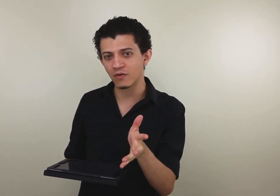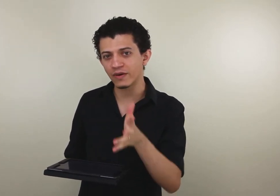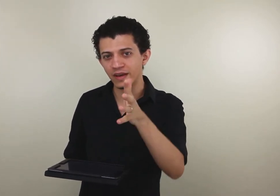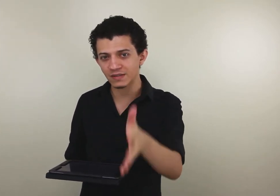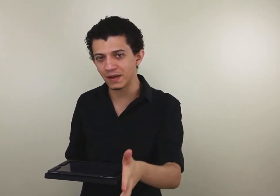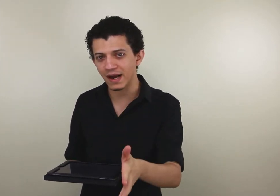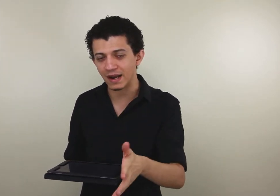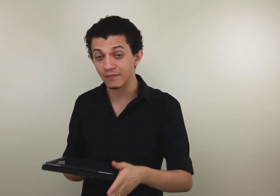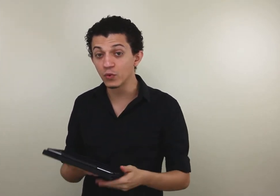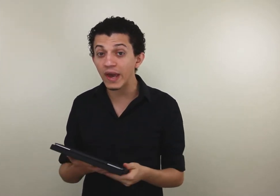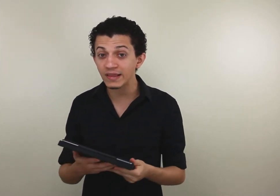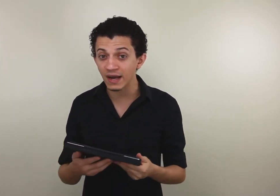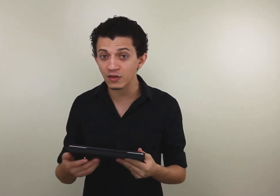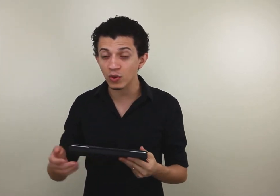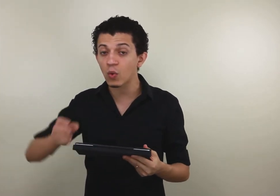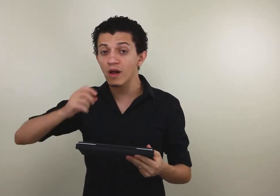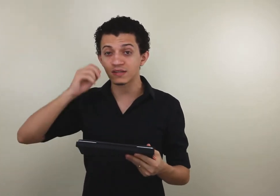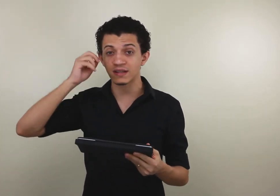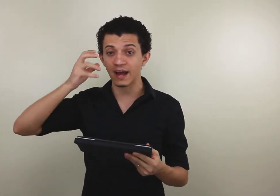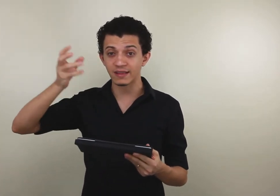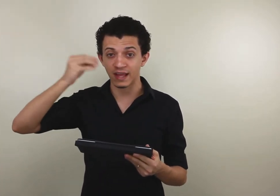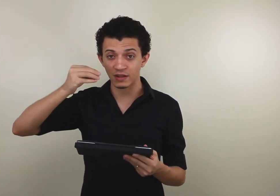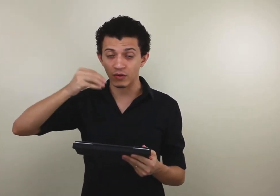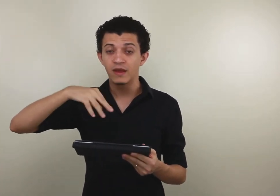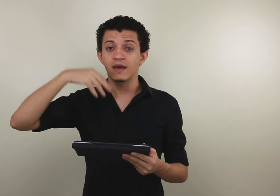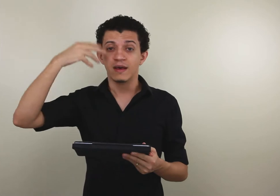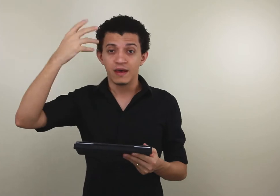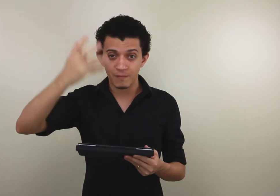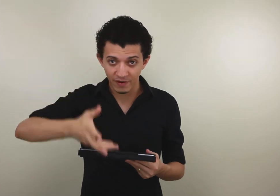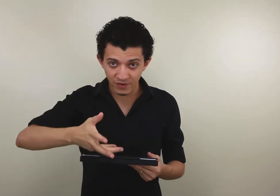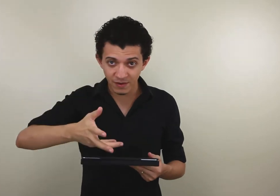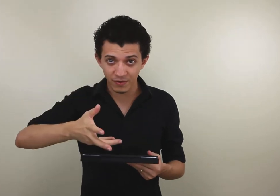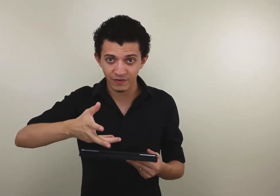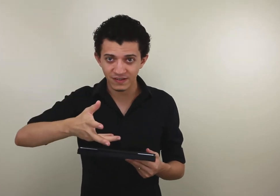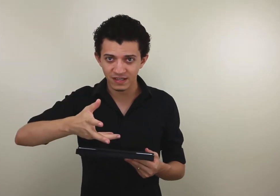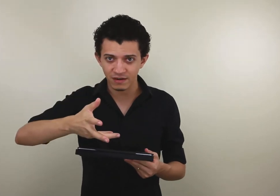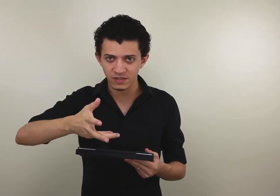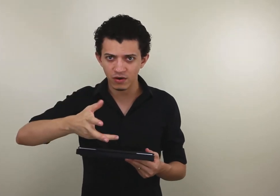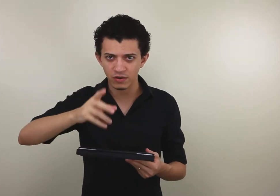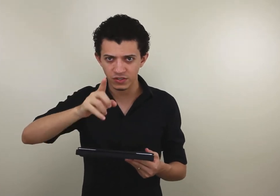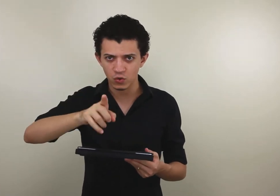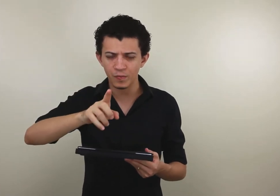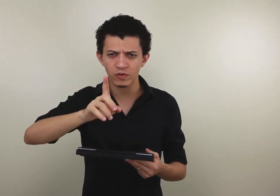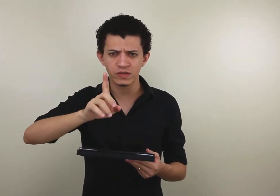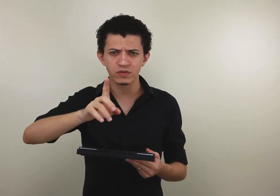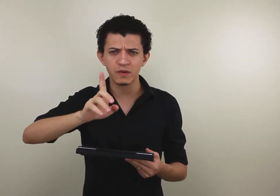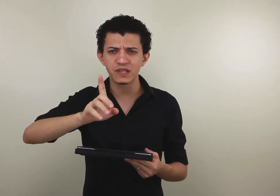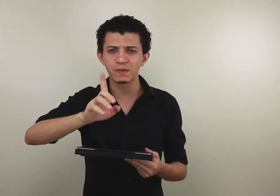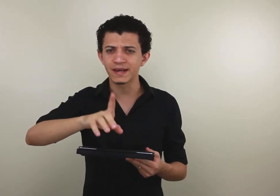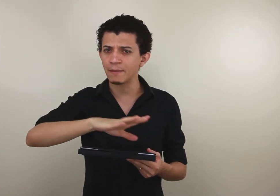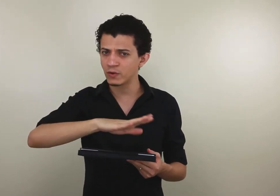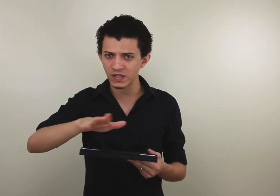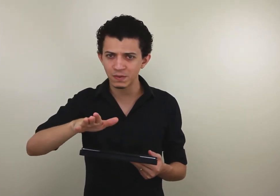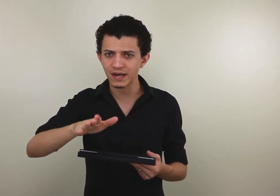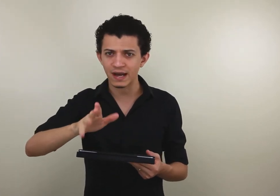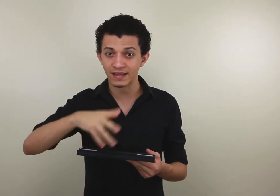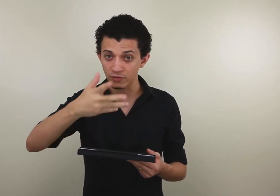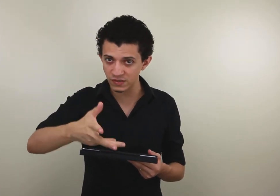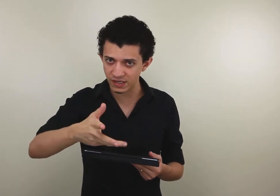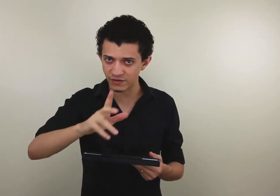e explicá-la. No entanto, enquanto você está retendo e para você poder fazer a tradução... Desculpa, eu usei o termo de explicar, mas não é explicar, é traduzir, é